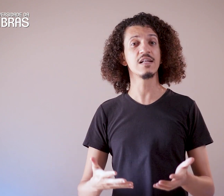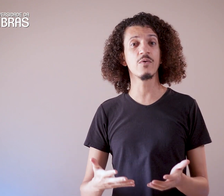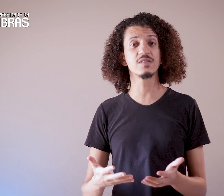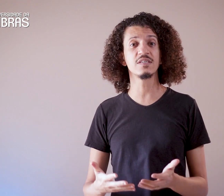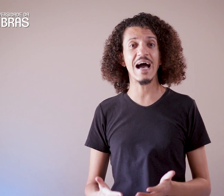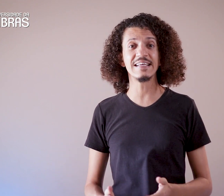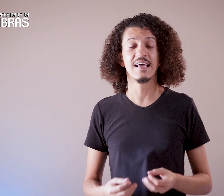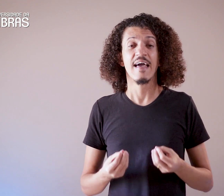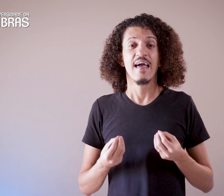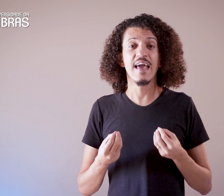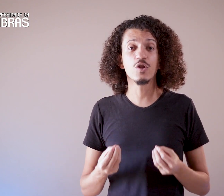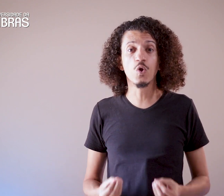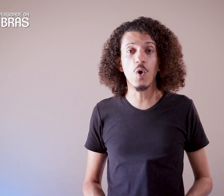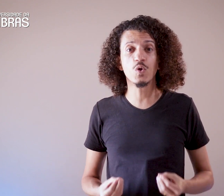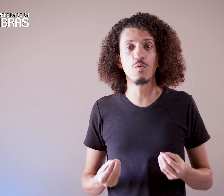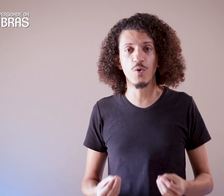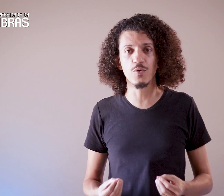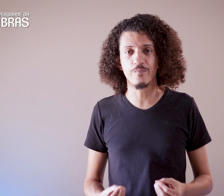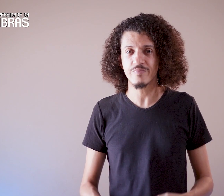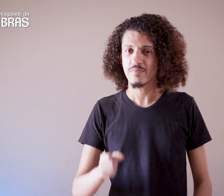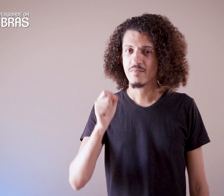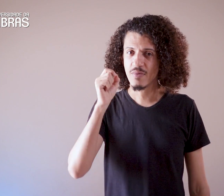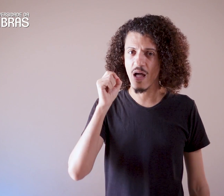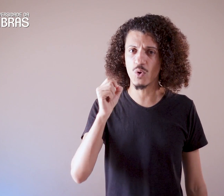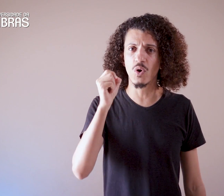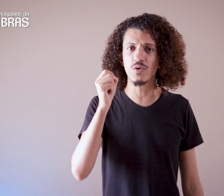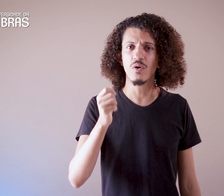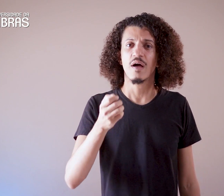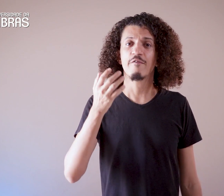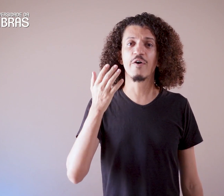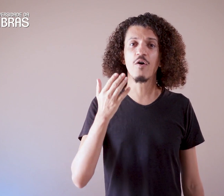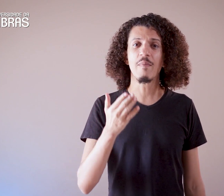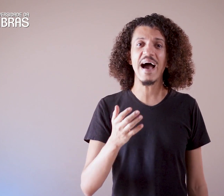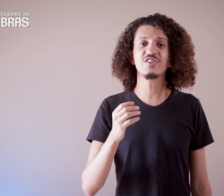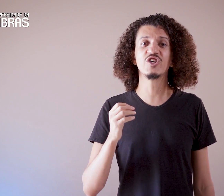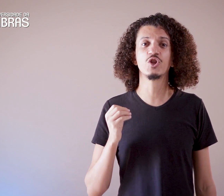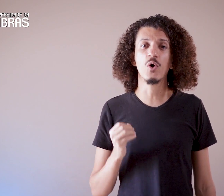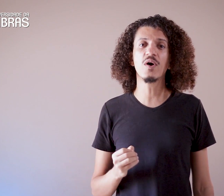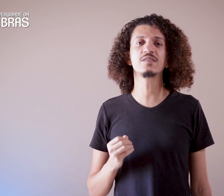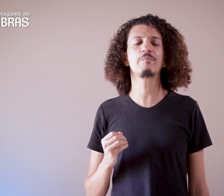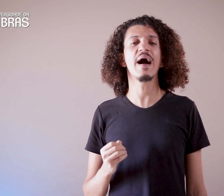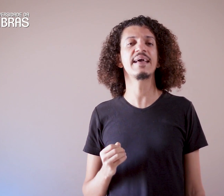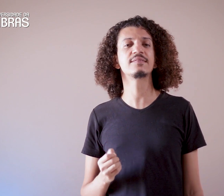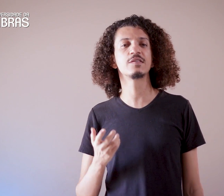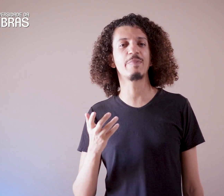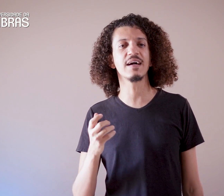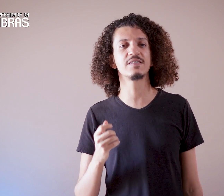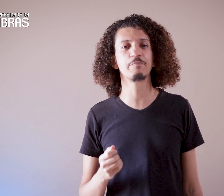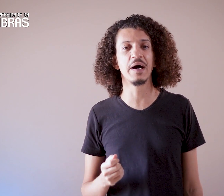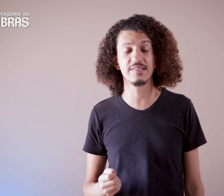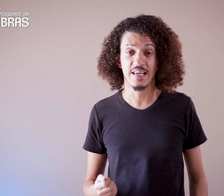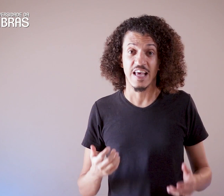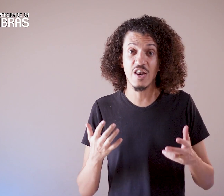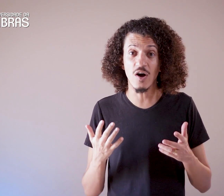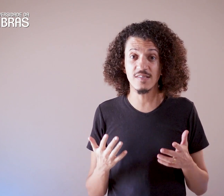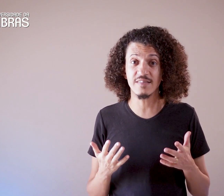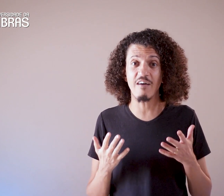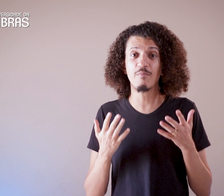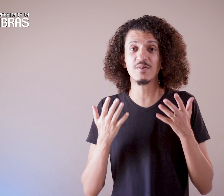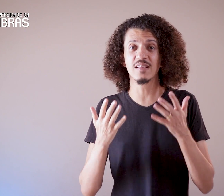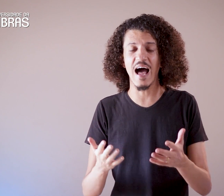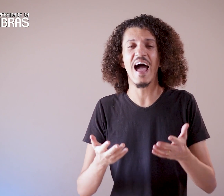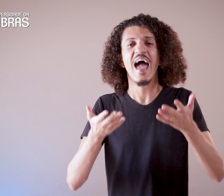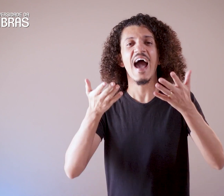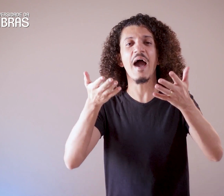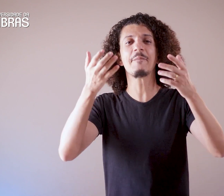usam as línguas de sinais em todo o mundo. Ao todo, foram mais de 12 países participantes e nós